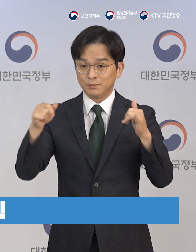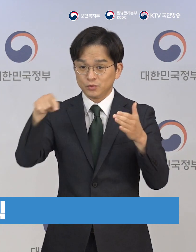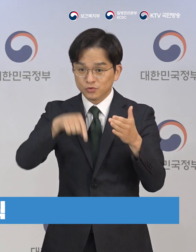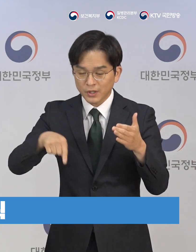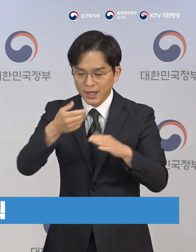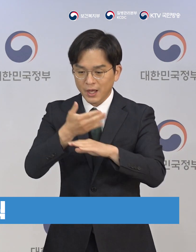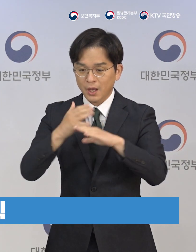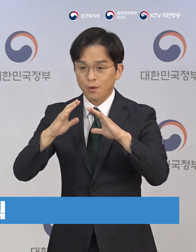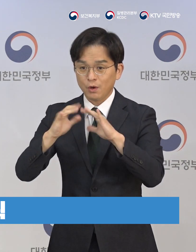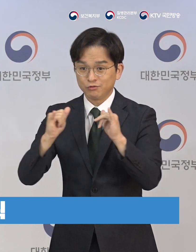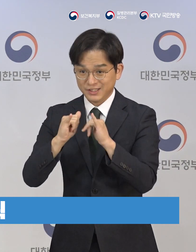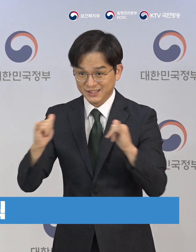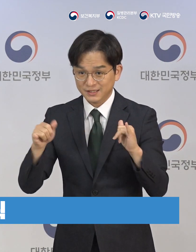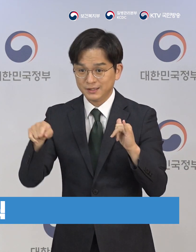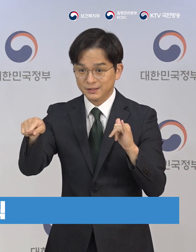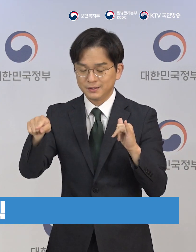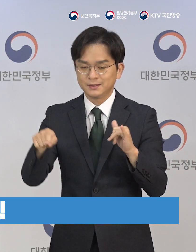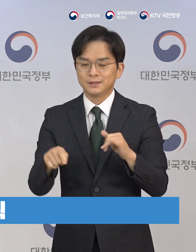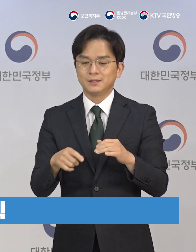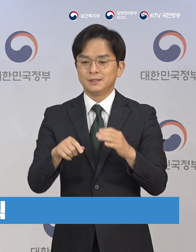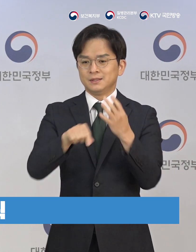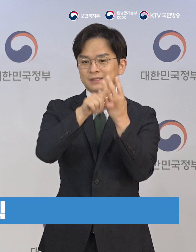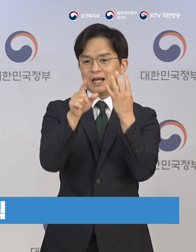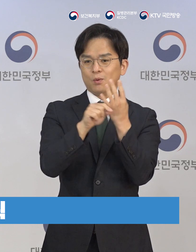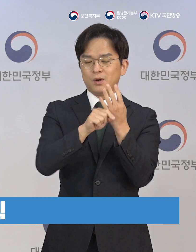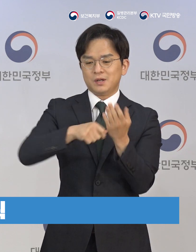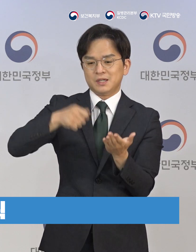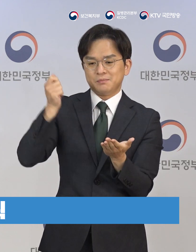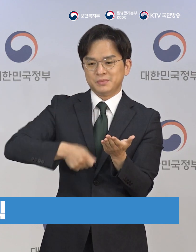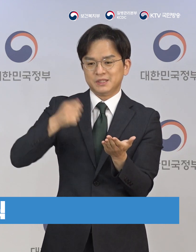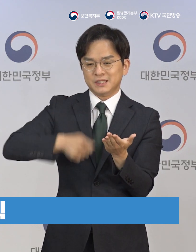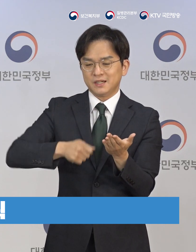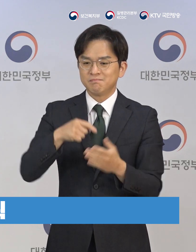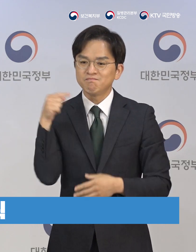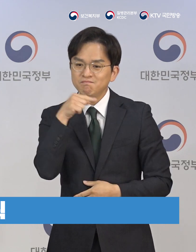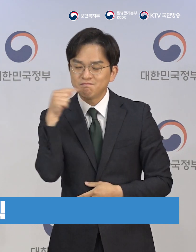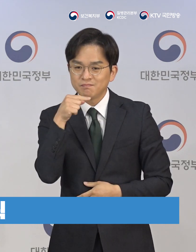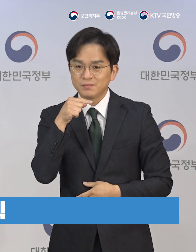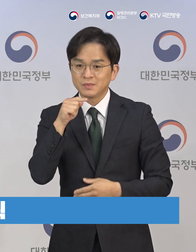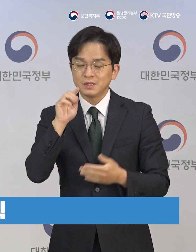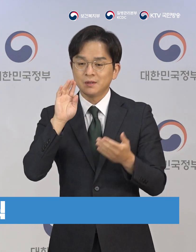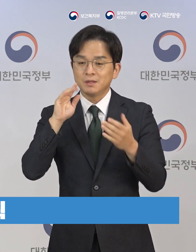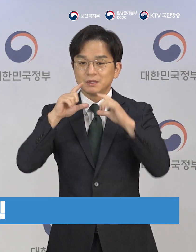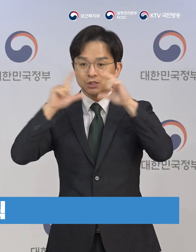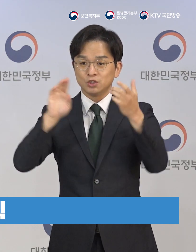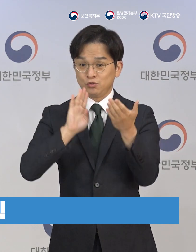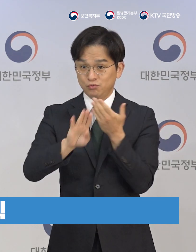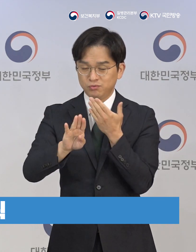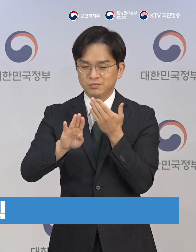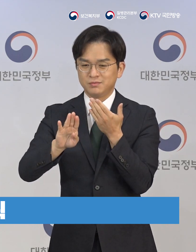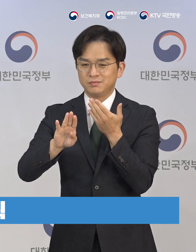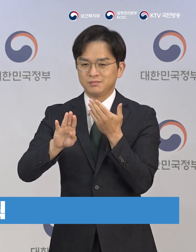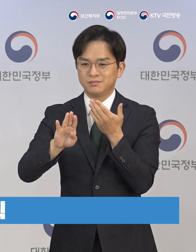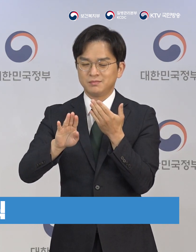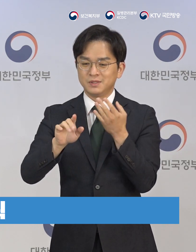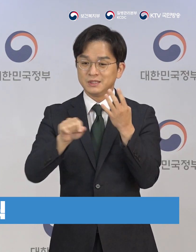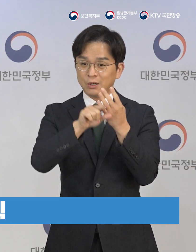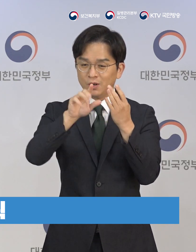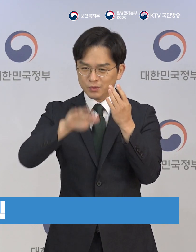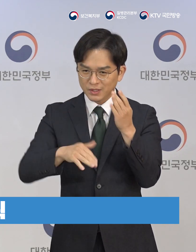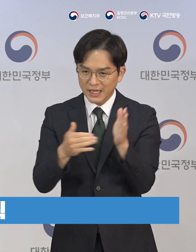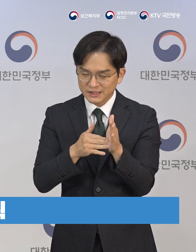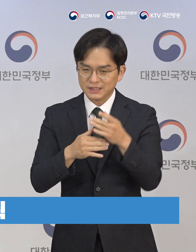해외입국자 중 외국인 입국자는 4월 비자심사 강화 조치 이후 하루 1,000명대로